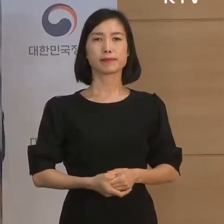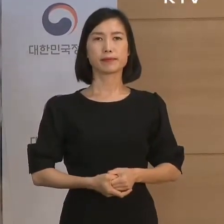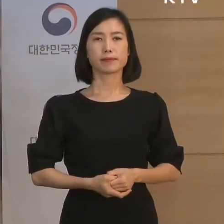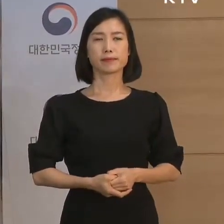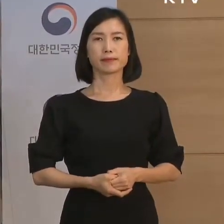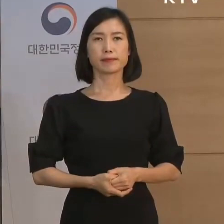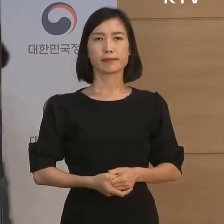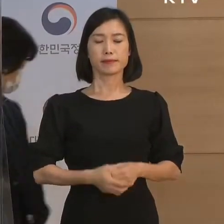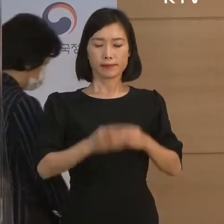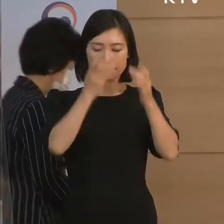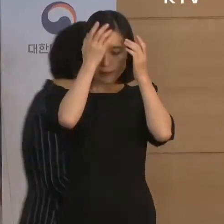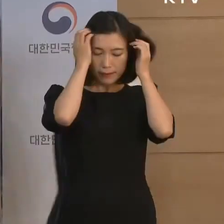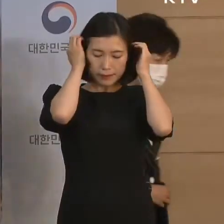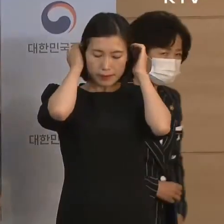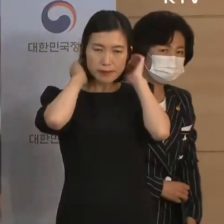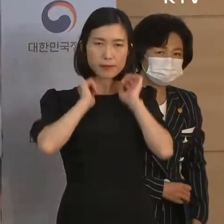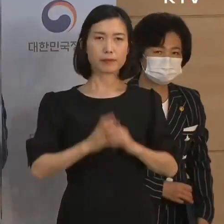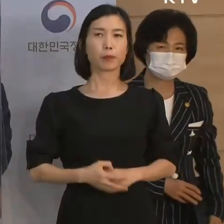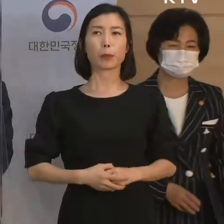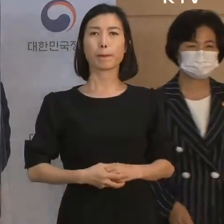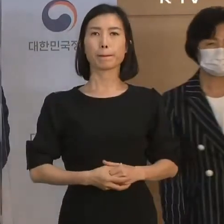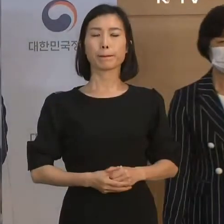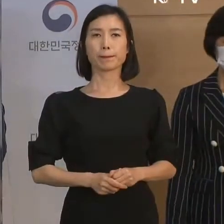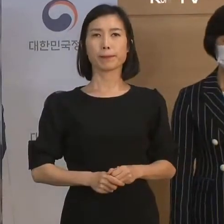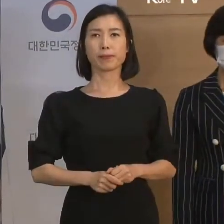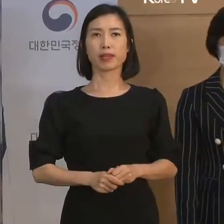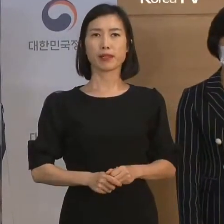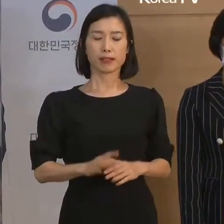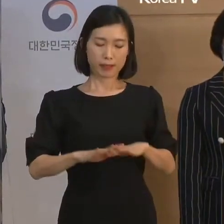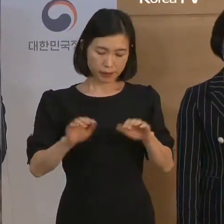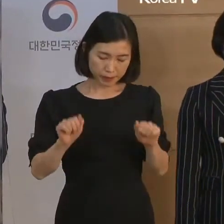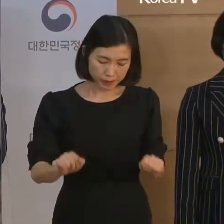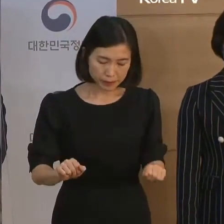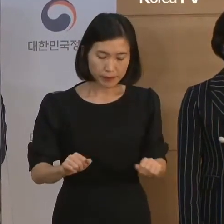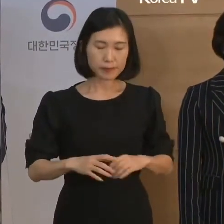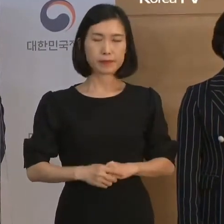네, 다음 행정안전부 장관이 발표하겠습니다.